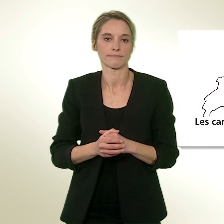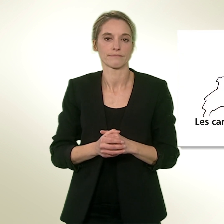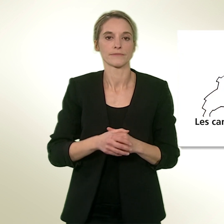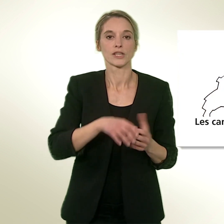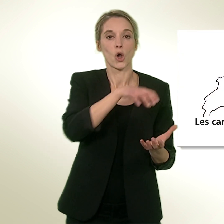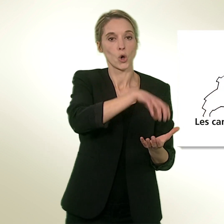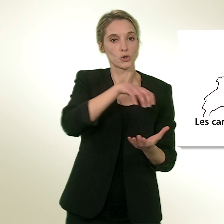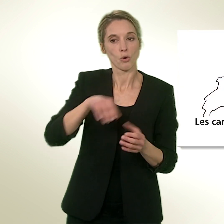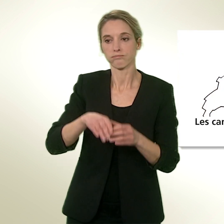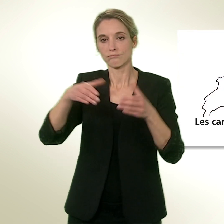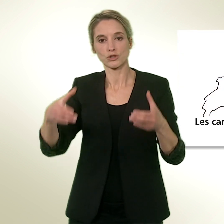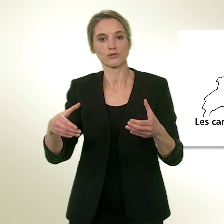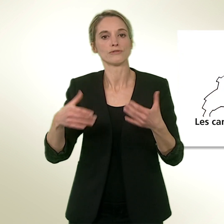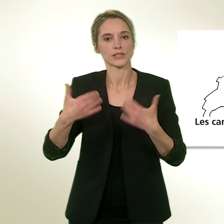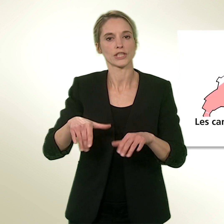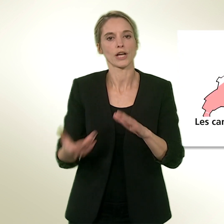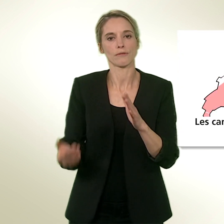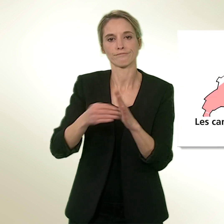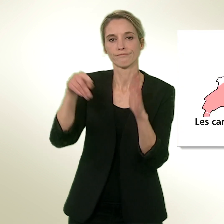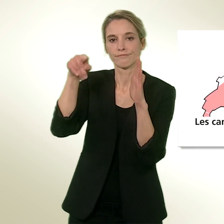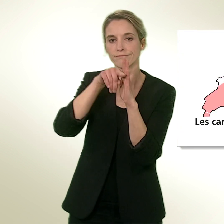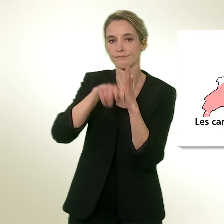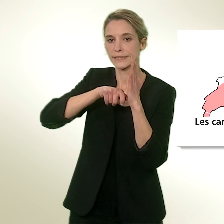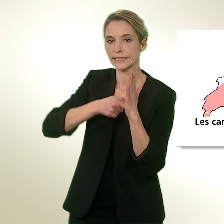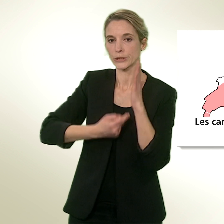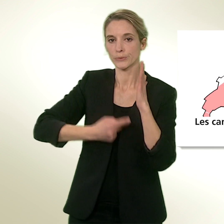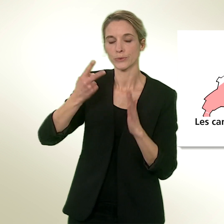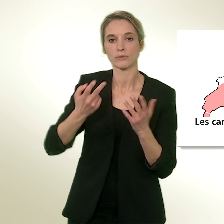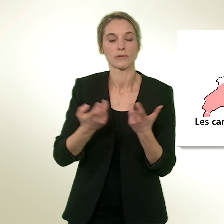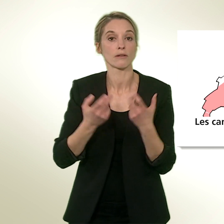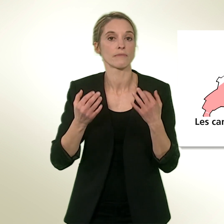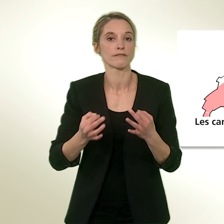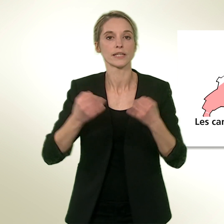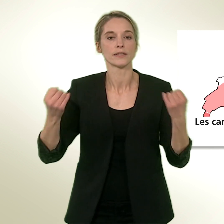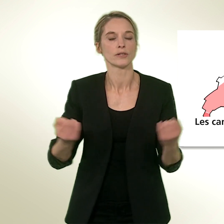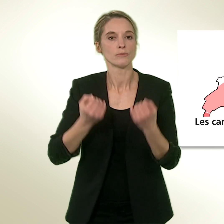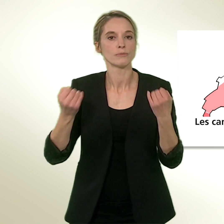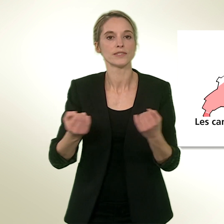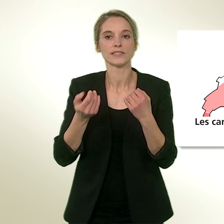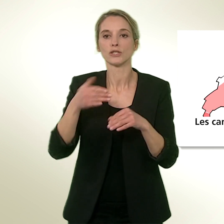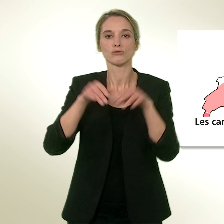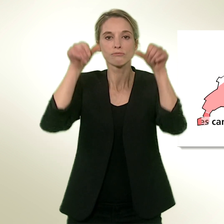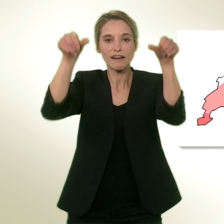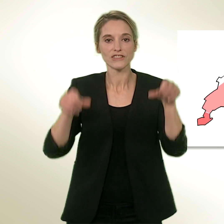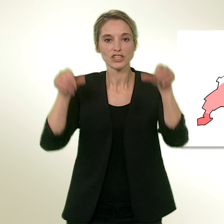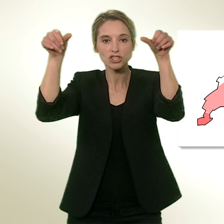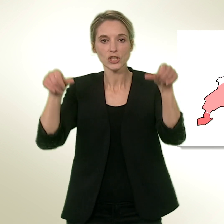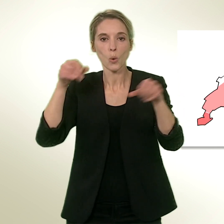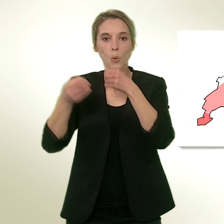cantons ont adopté des règles plus strictes, notamment en ce qui concerne la publicité placée sur des affiches ou dans les cinémas, ou